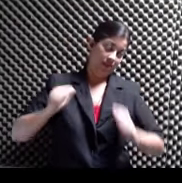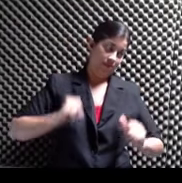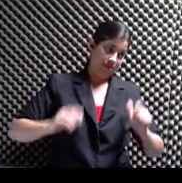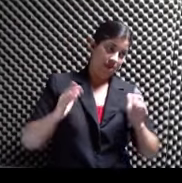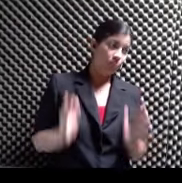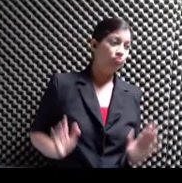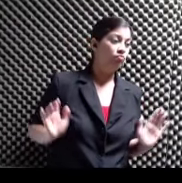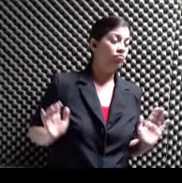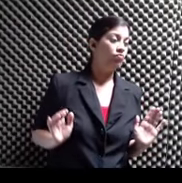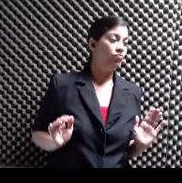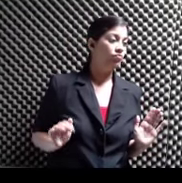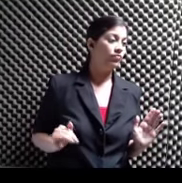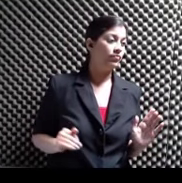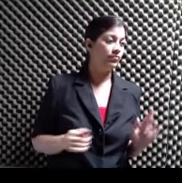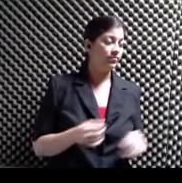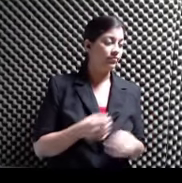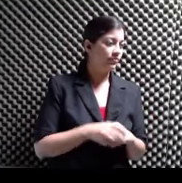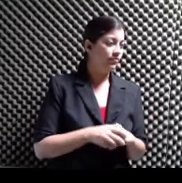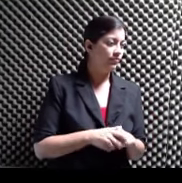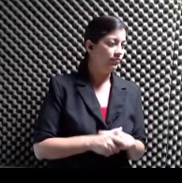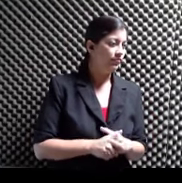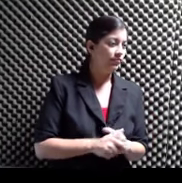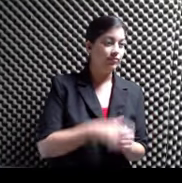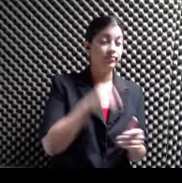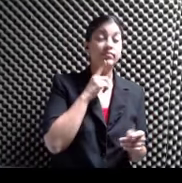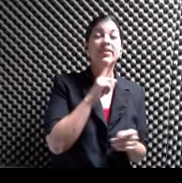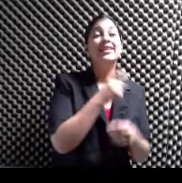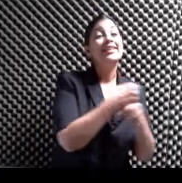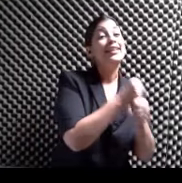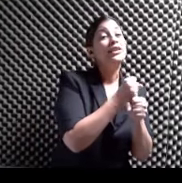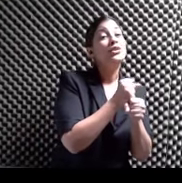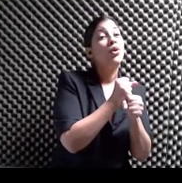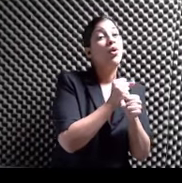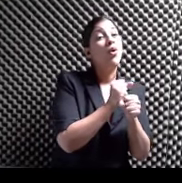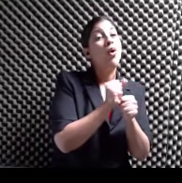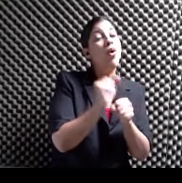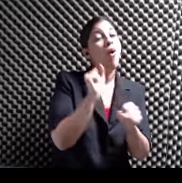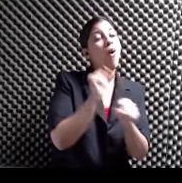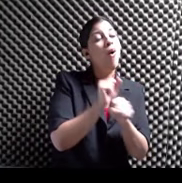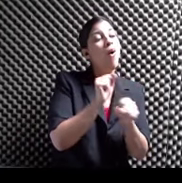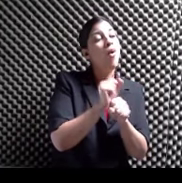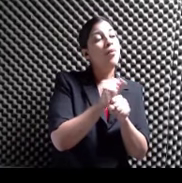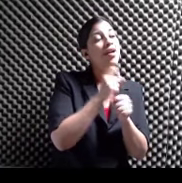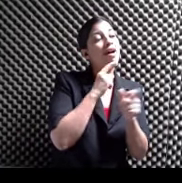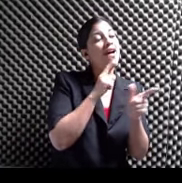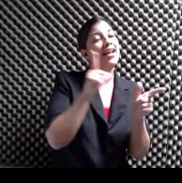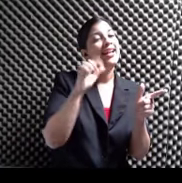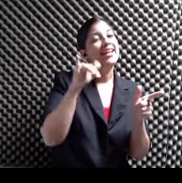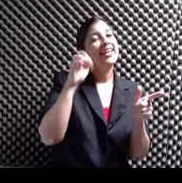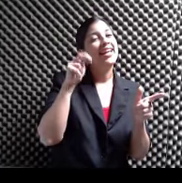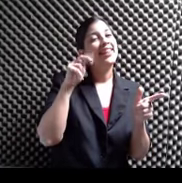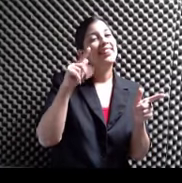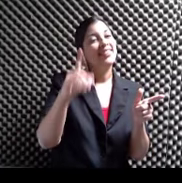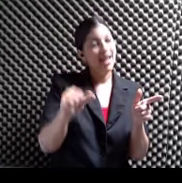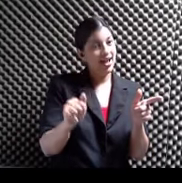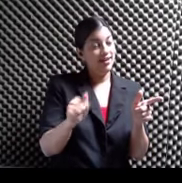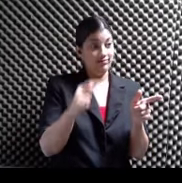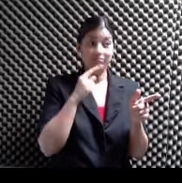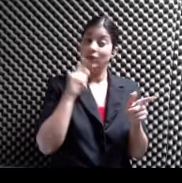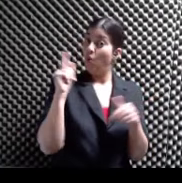Que se basó En varias leyendas Puerto Riqueñas Y ahí Y una de ellas Era la leyenda Del Gigante Dormido De la